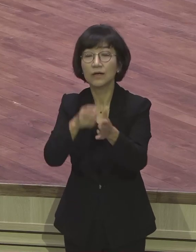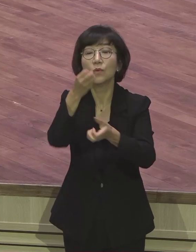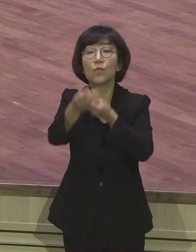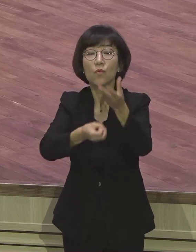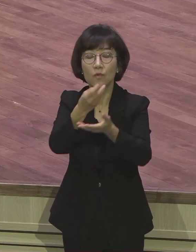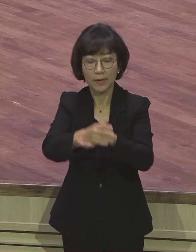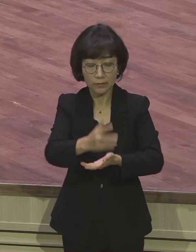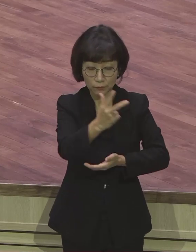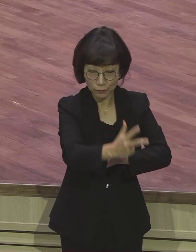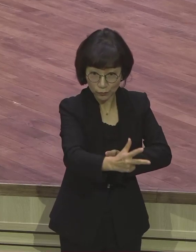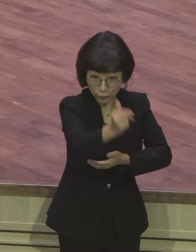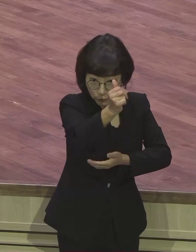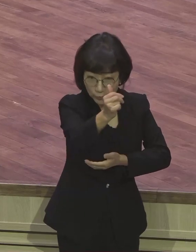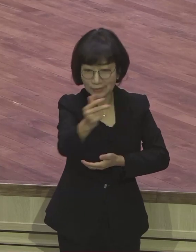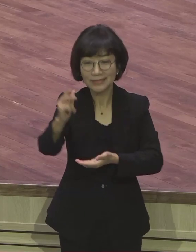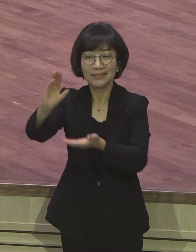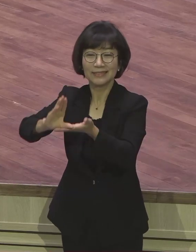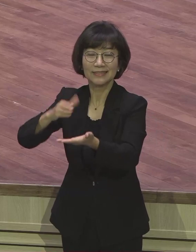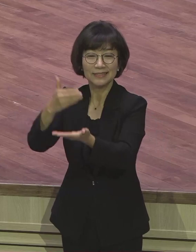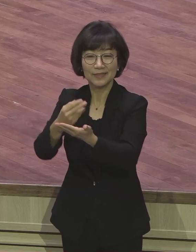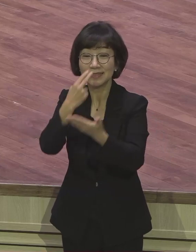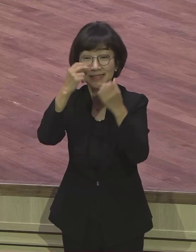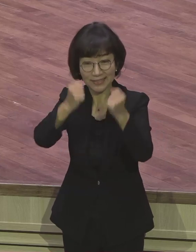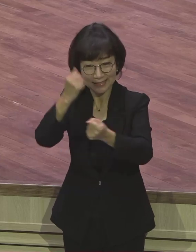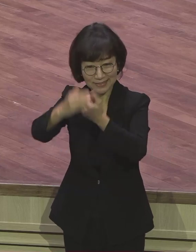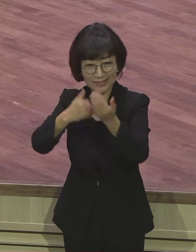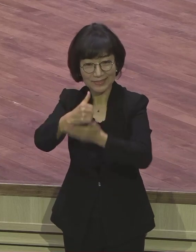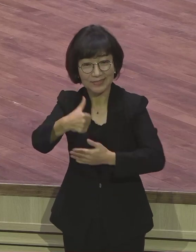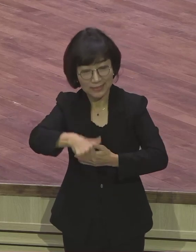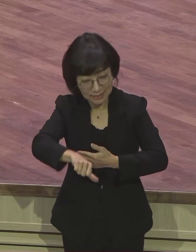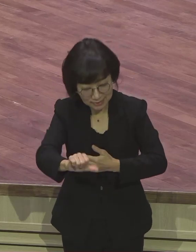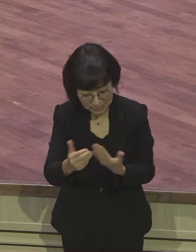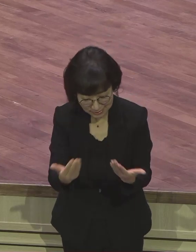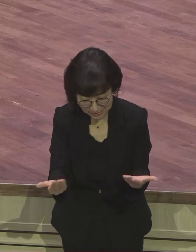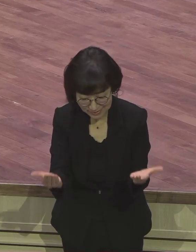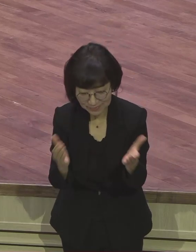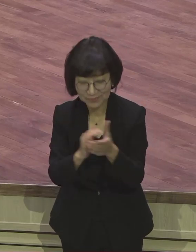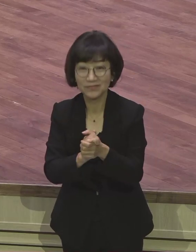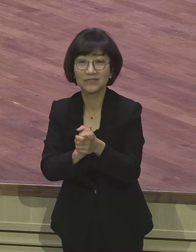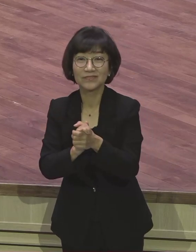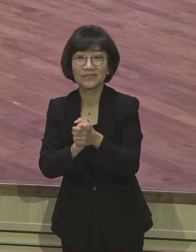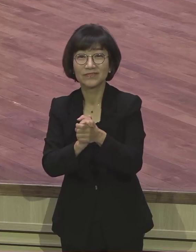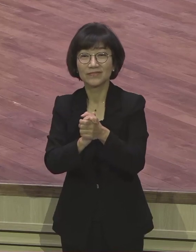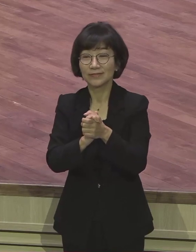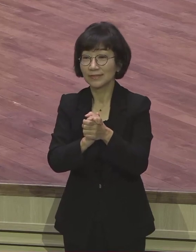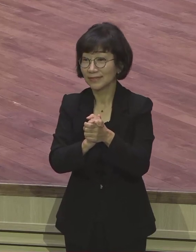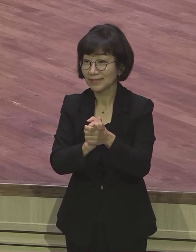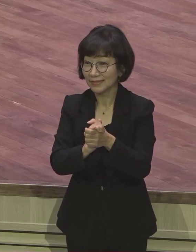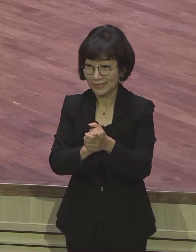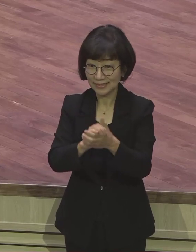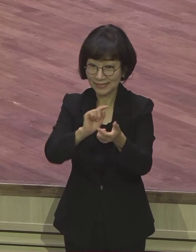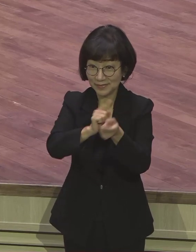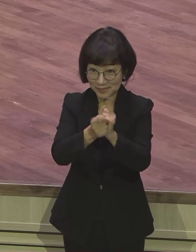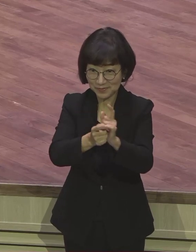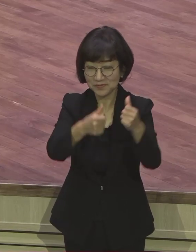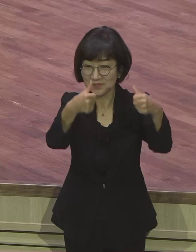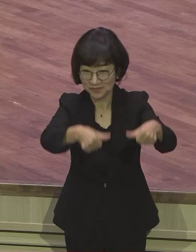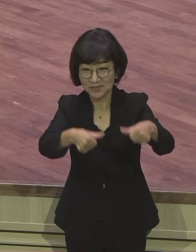주는 그리스도시오. 살아계신 하나님의 아들이십니다. 아멘. 우리 해외신도를 같이 서로 인사합시다.